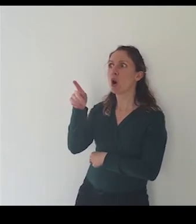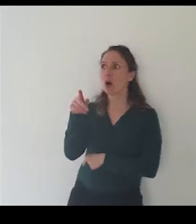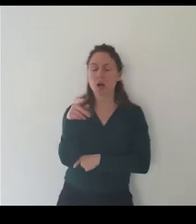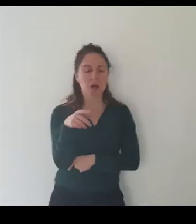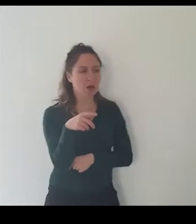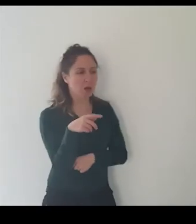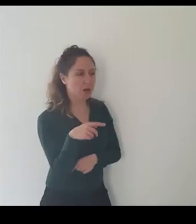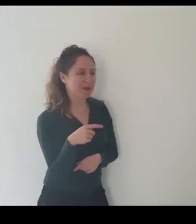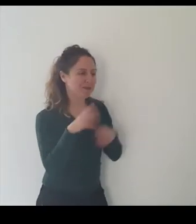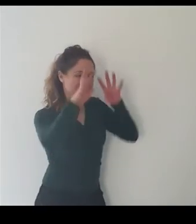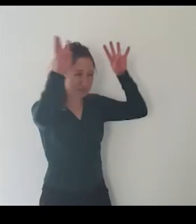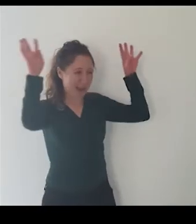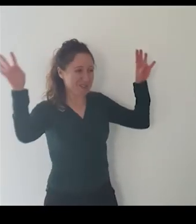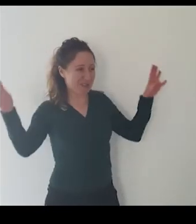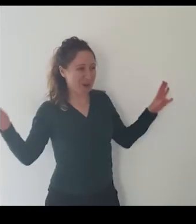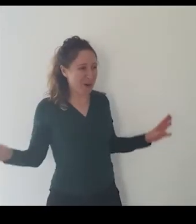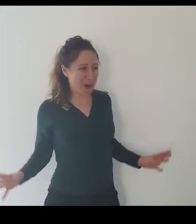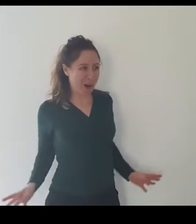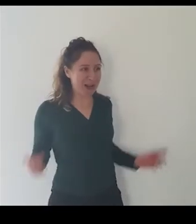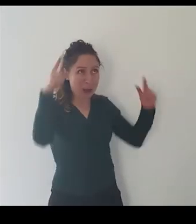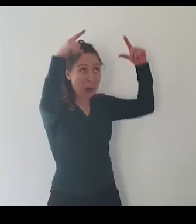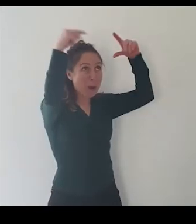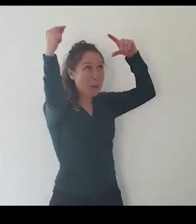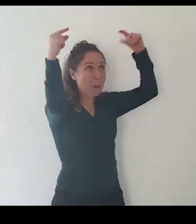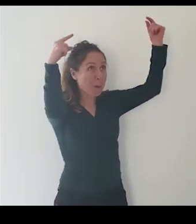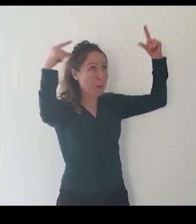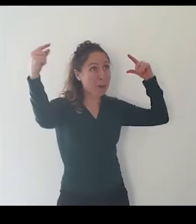smetti di urlare e andiamo a fare un giro nel bosco